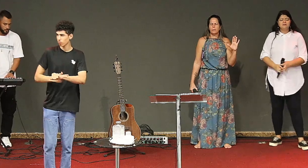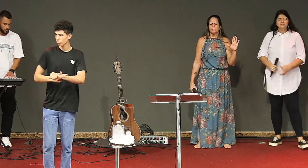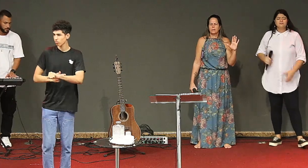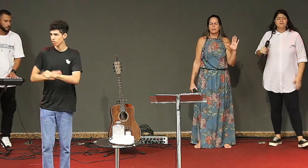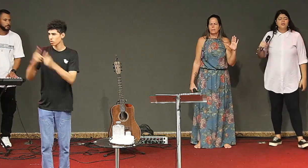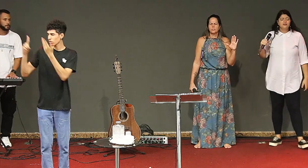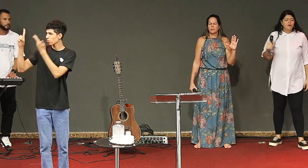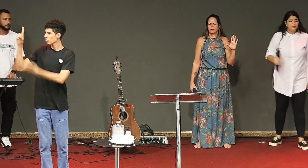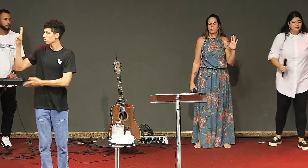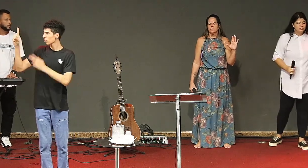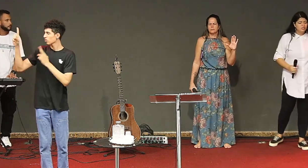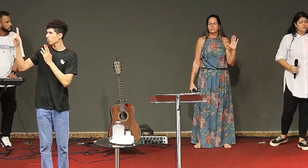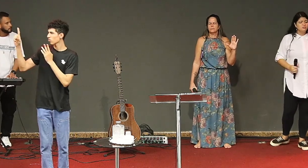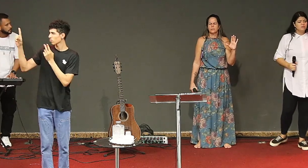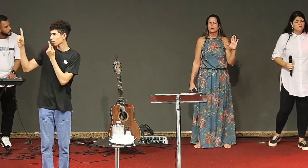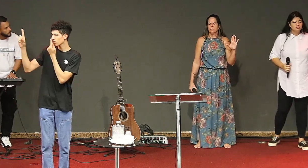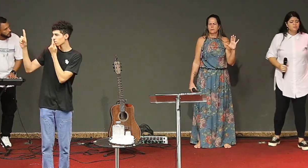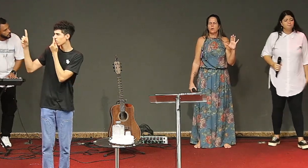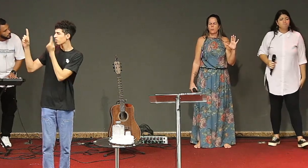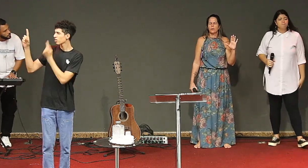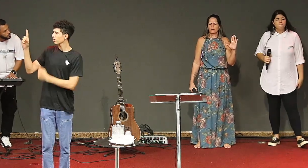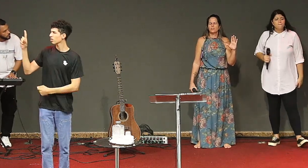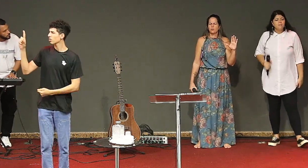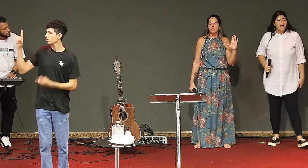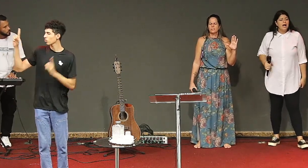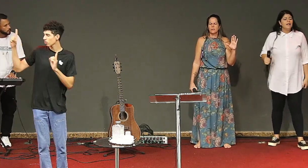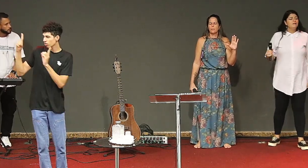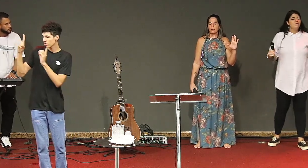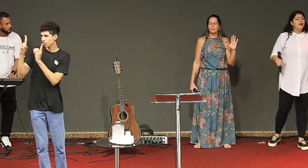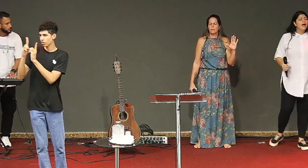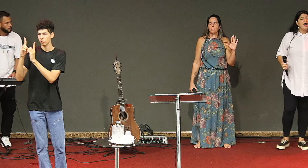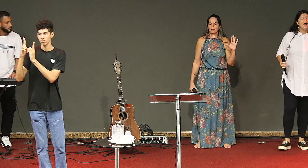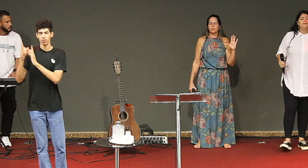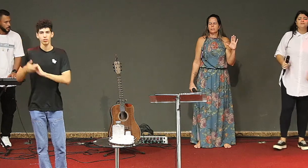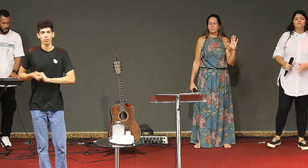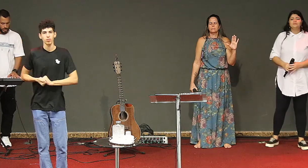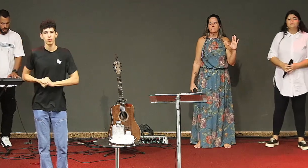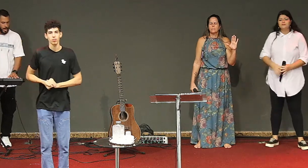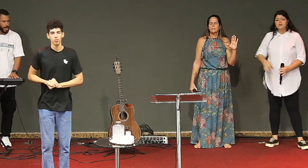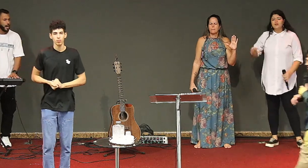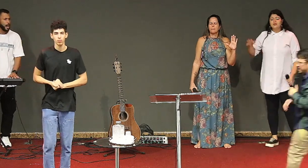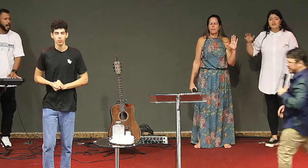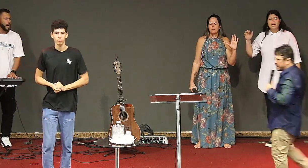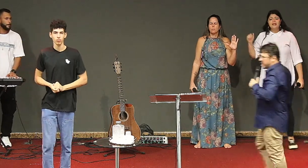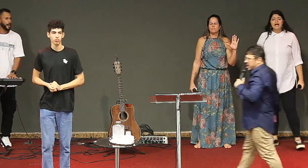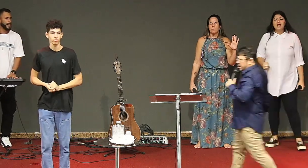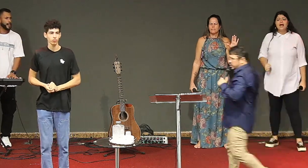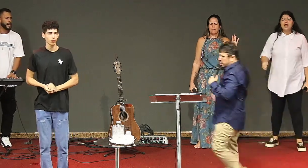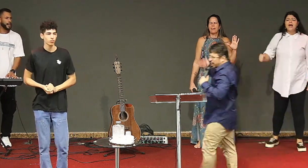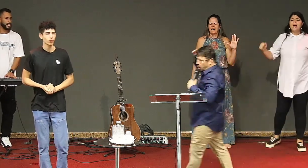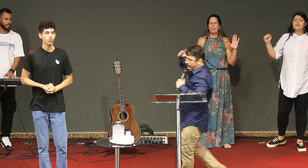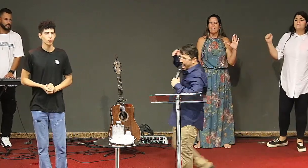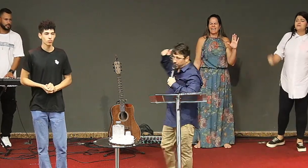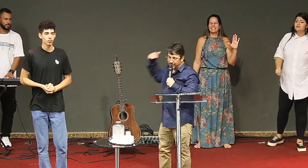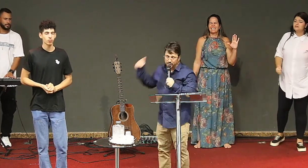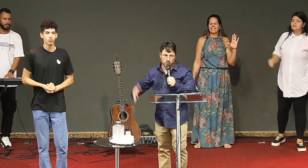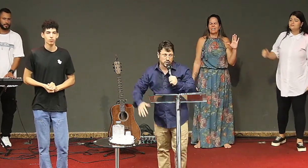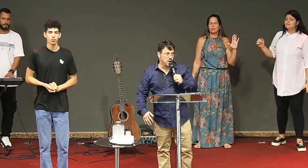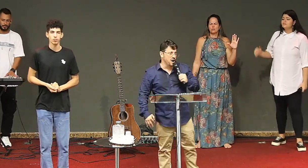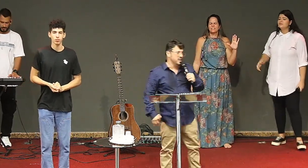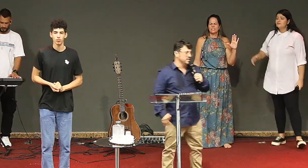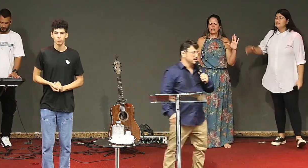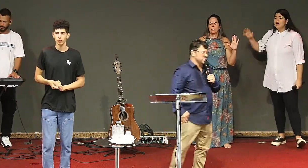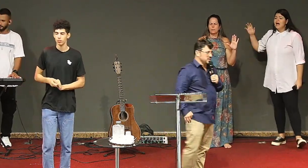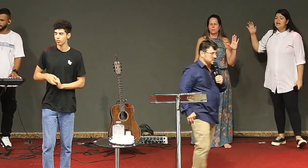fase até hoje começa agora começa nesse momento seja tocado pelo